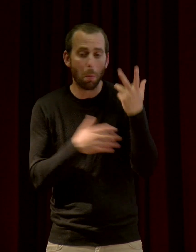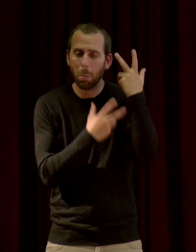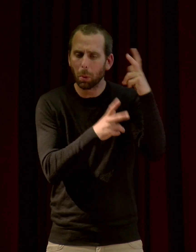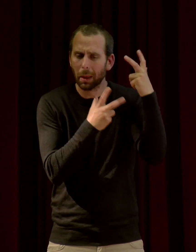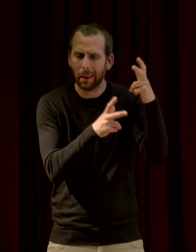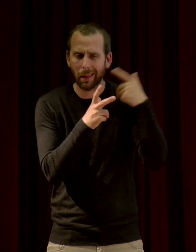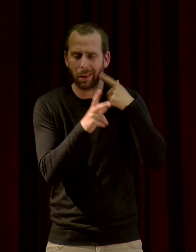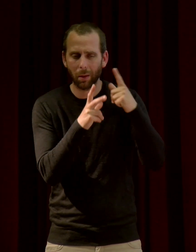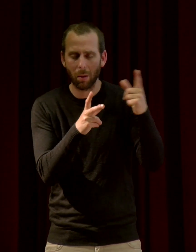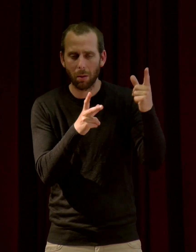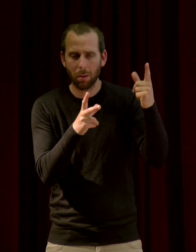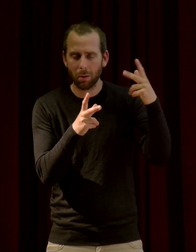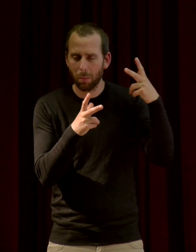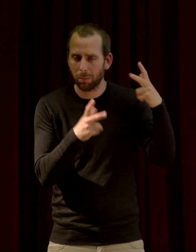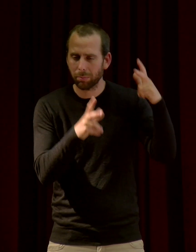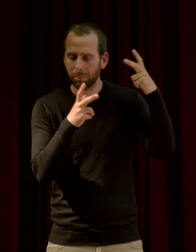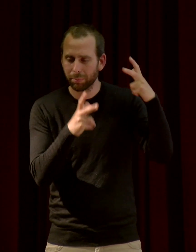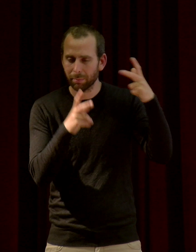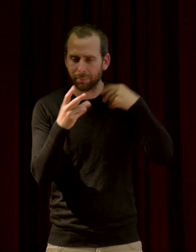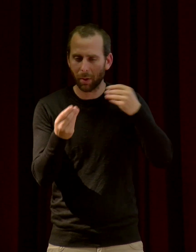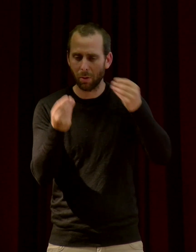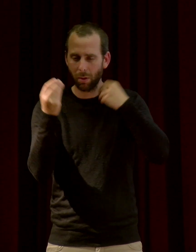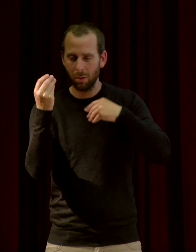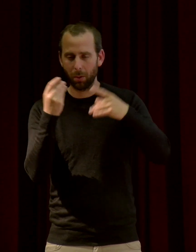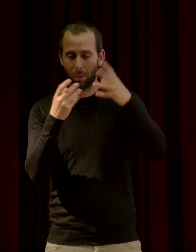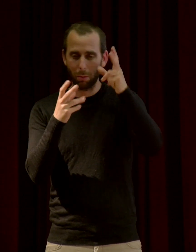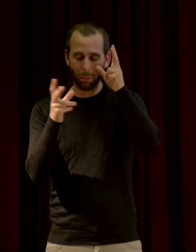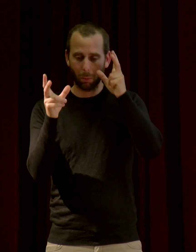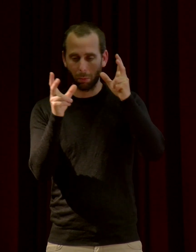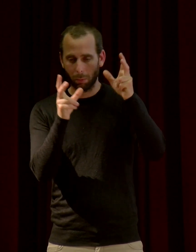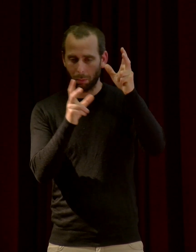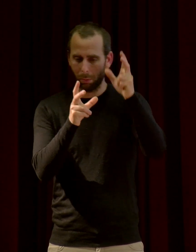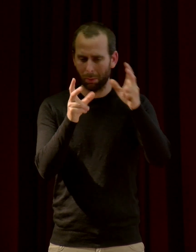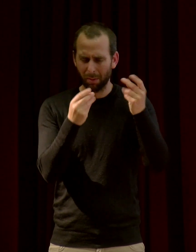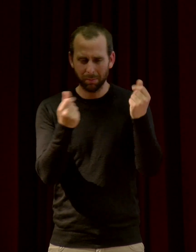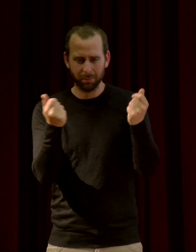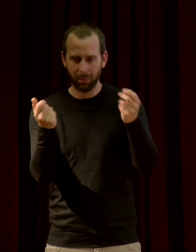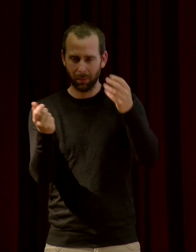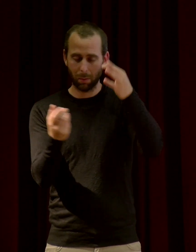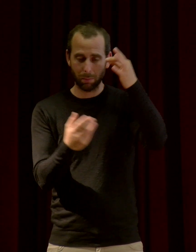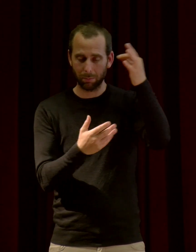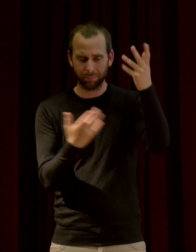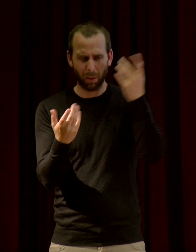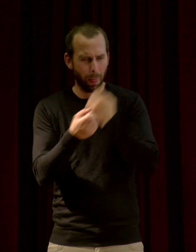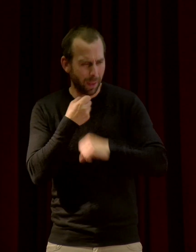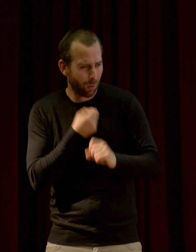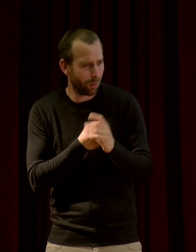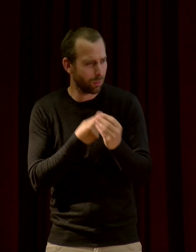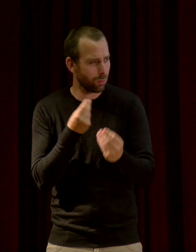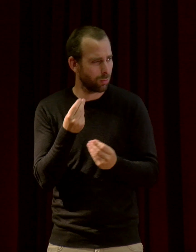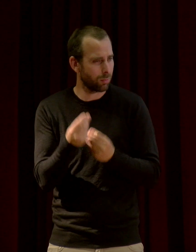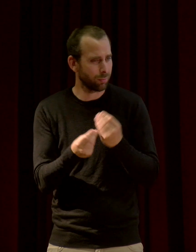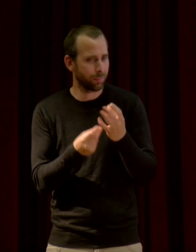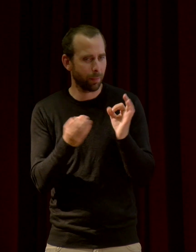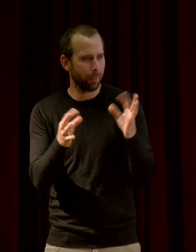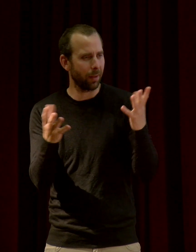qui peuvent être dérangeants ou qui seraient un peu l'équivalent des